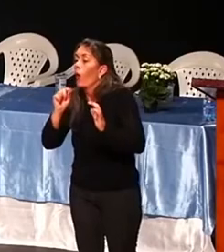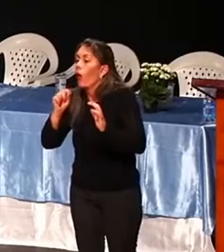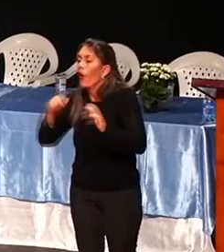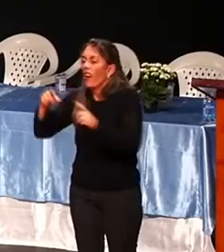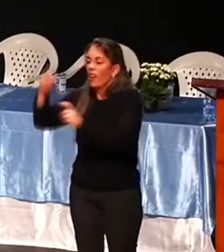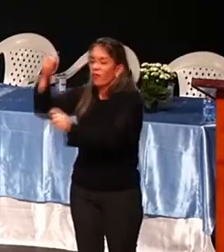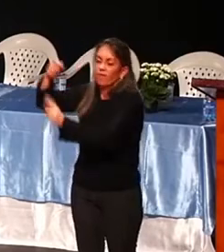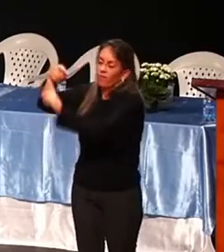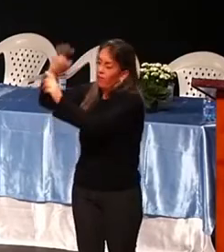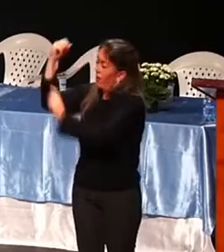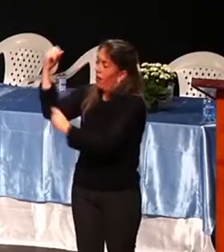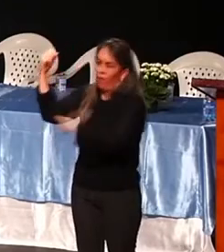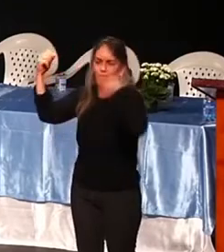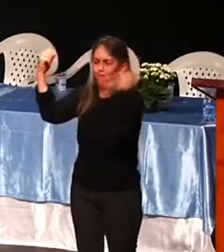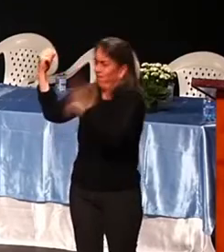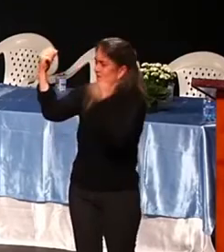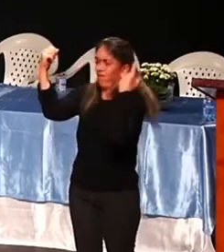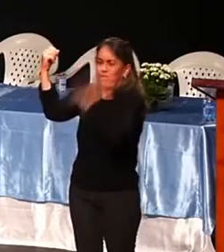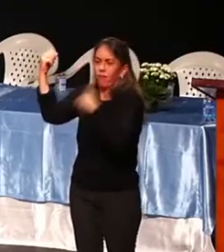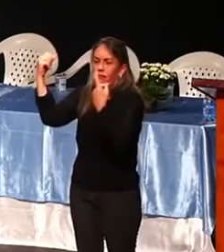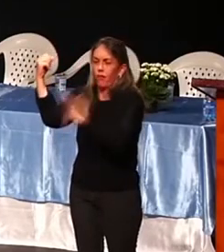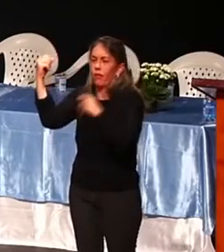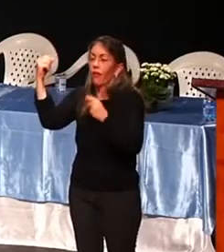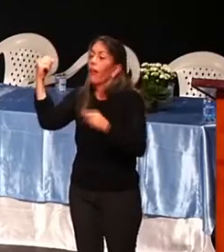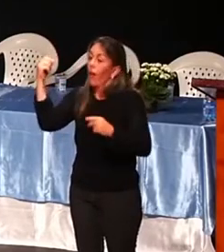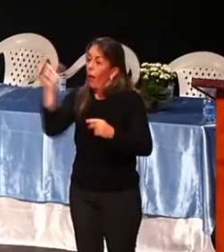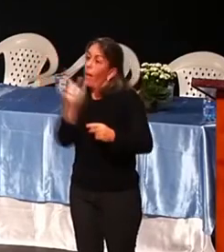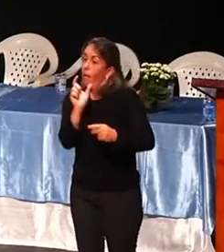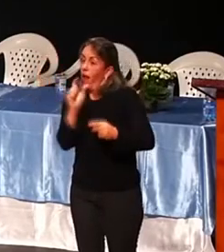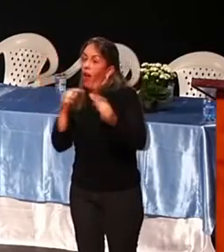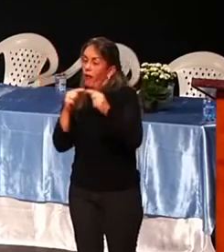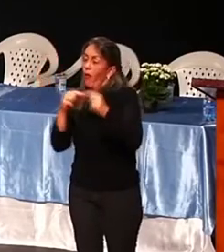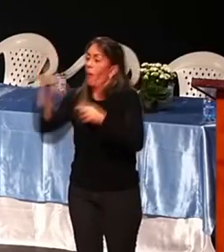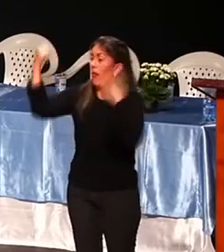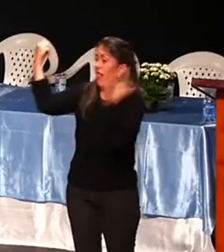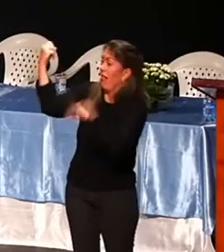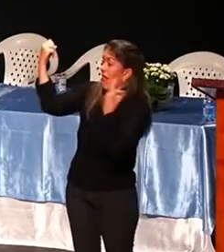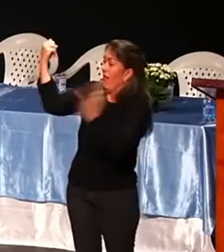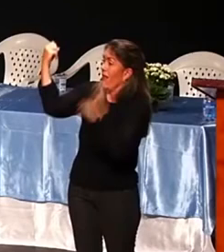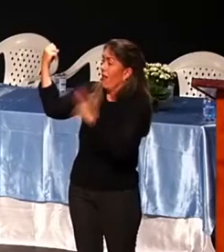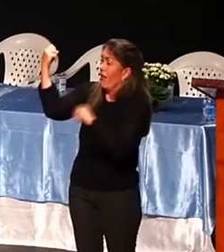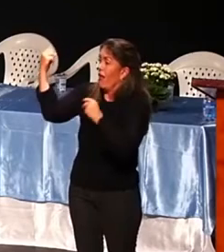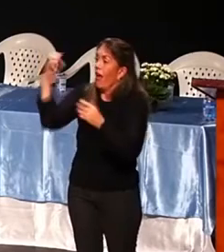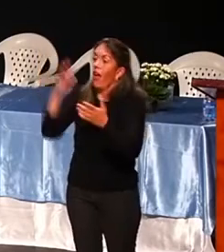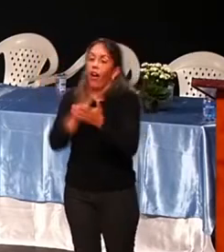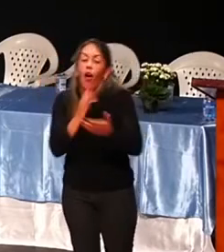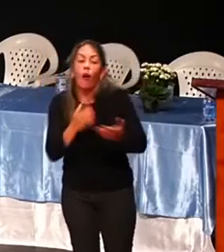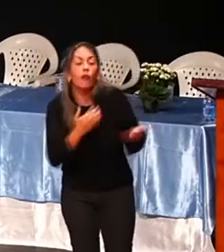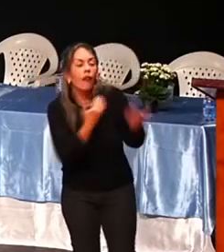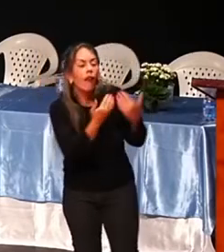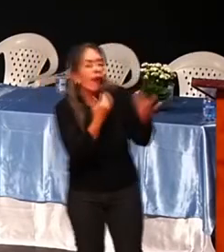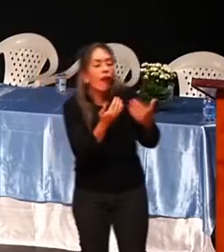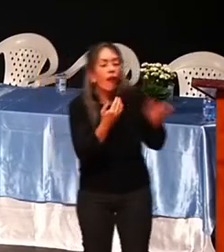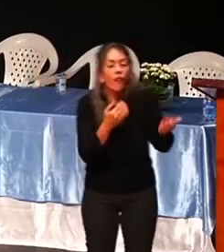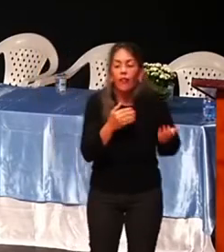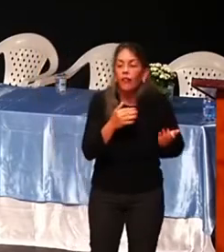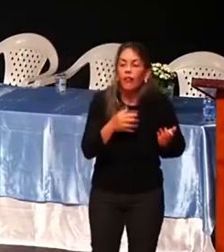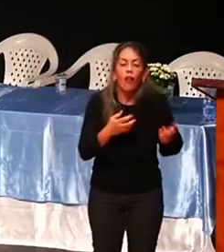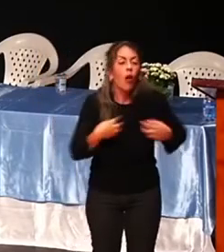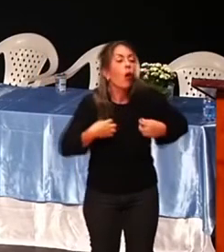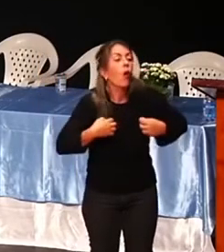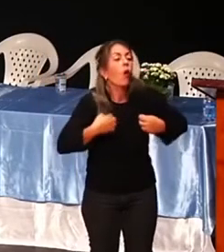Então, tem gente que encara o trabalho de uma forma negativa. A Fatinha encontra uma colega e fala assim, cadê a roupa de guerra?